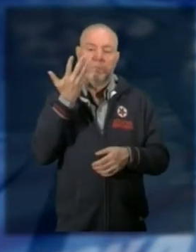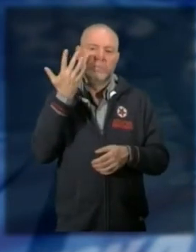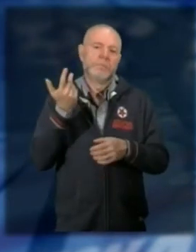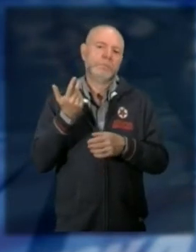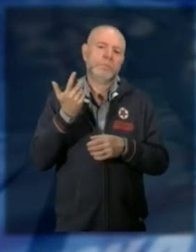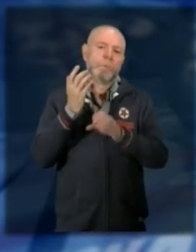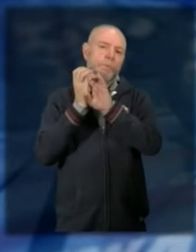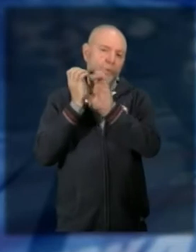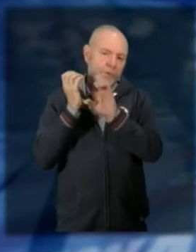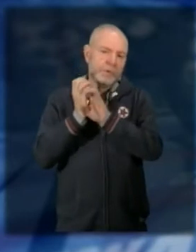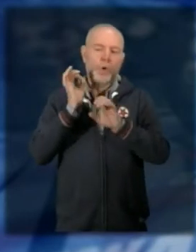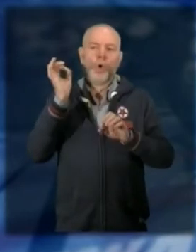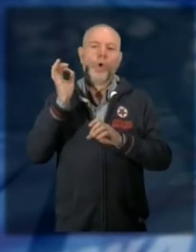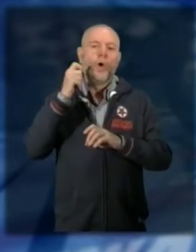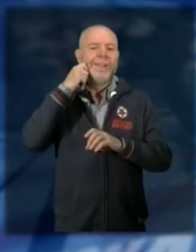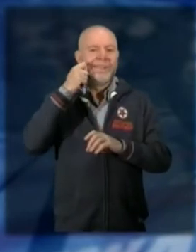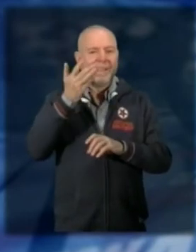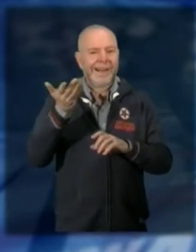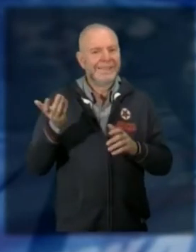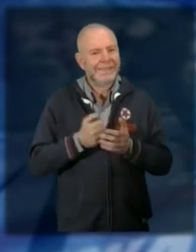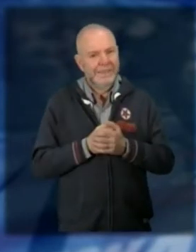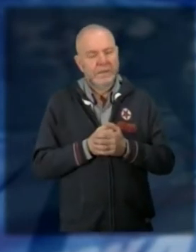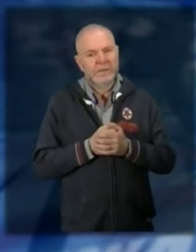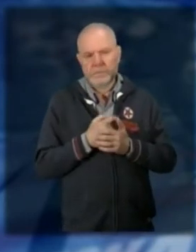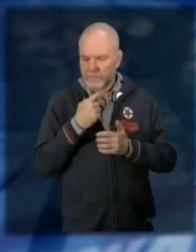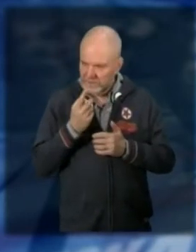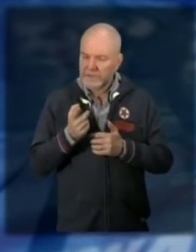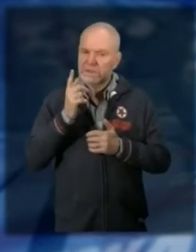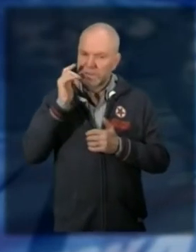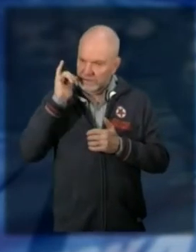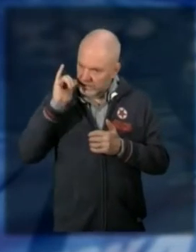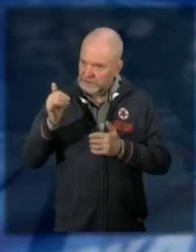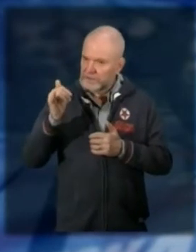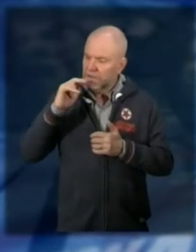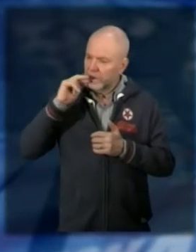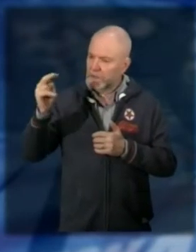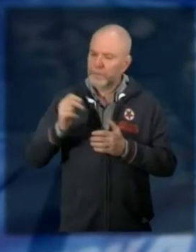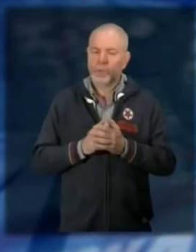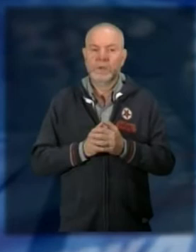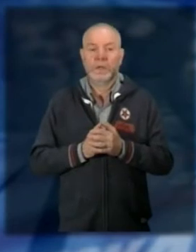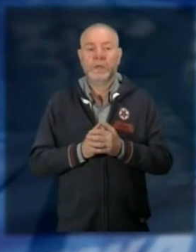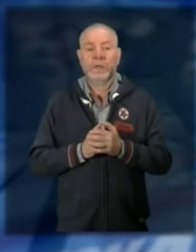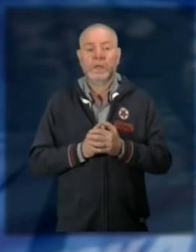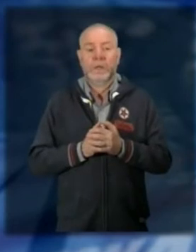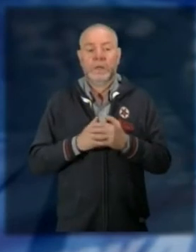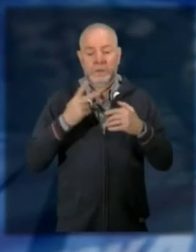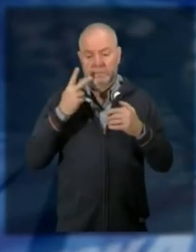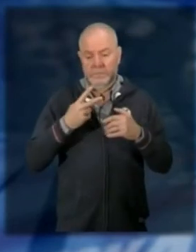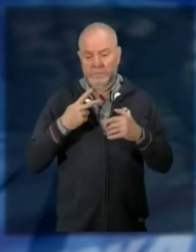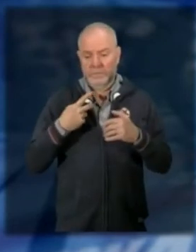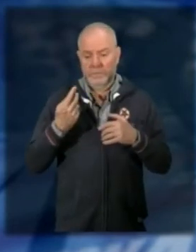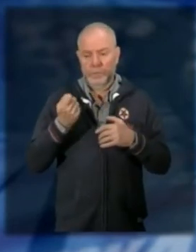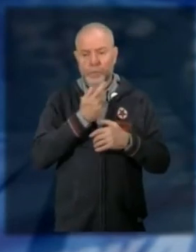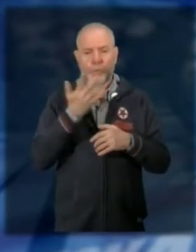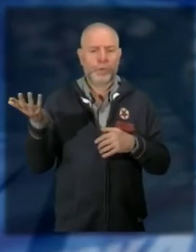e anche per gruppi di interesse corretto questo è un sistema che ha queste possibilità l'Unione ha già acquisito i numeri di